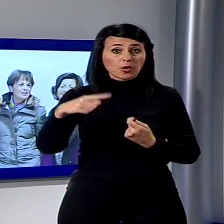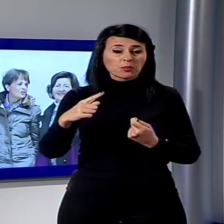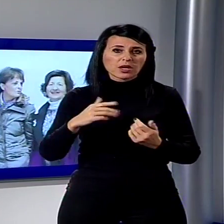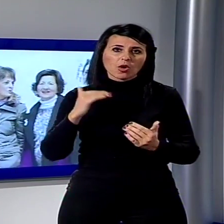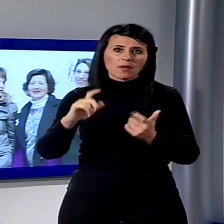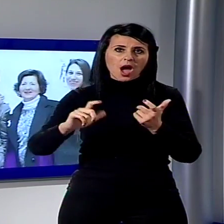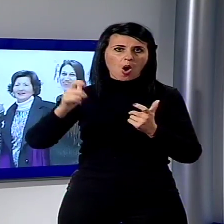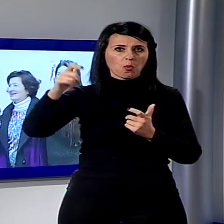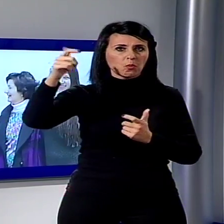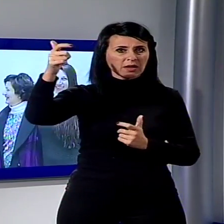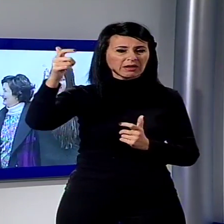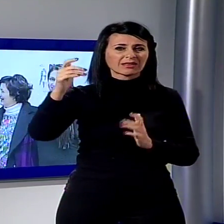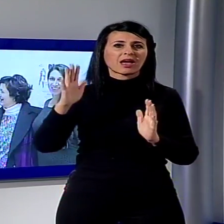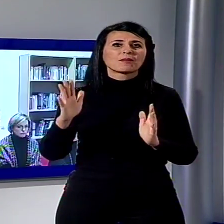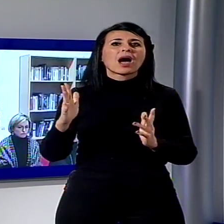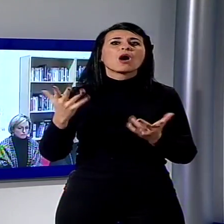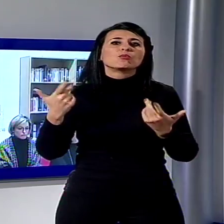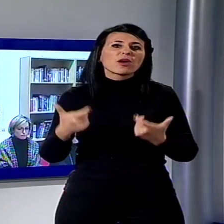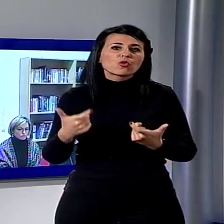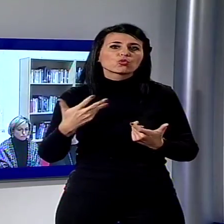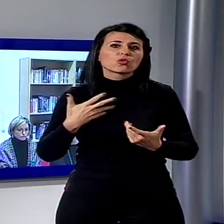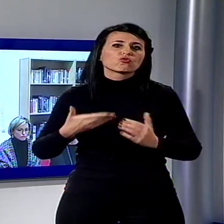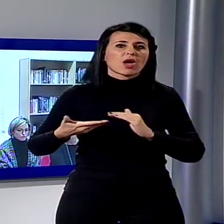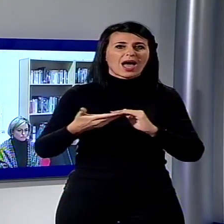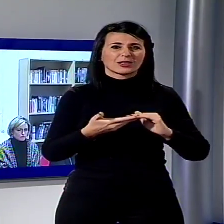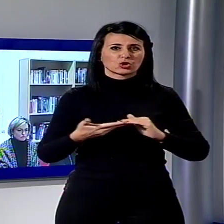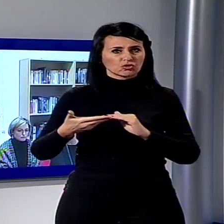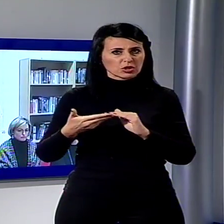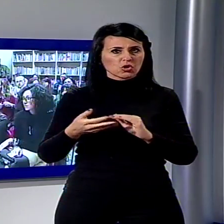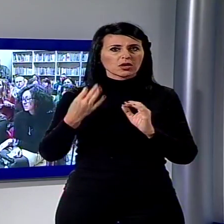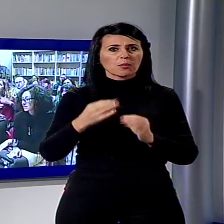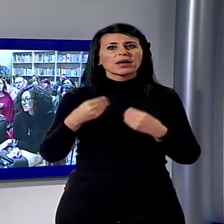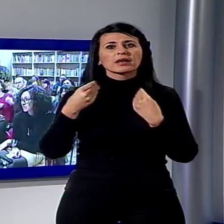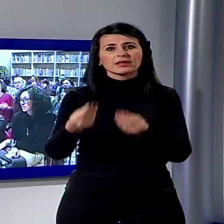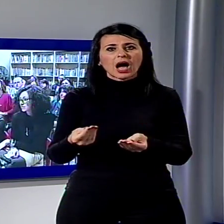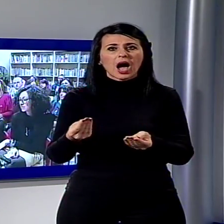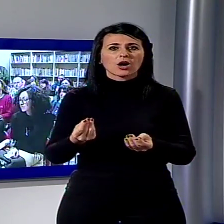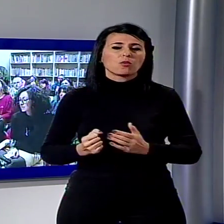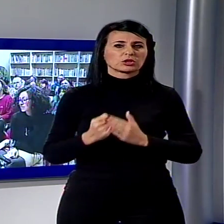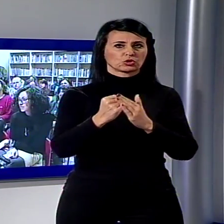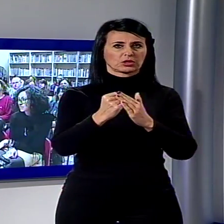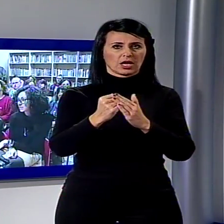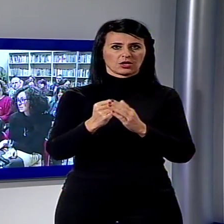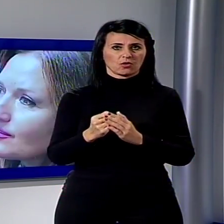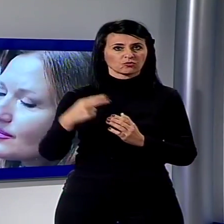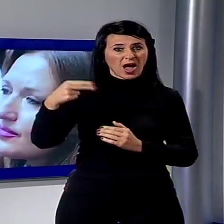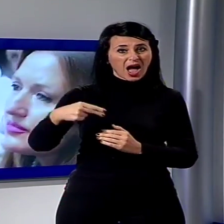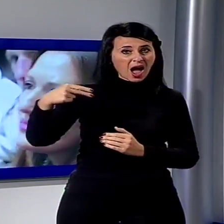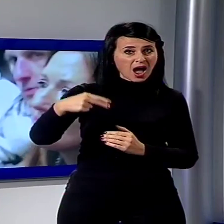ragazze e donne mature vittime di uomini violenti. Da molti anni l'associazione Luna Onlus svolge la sua